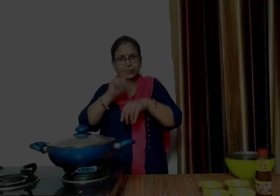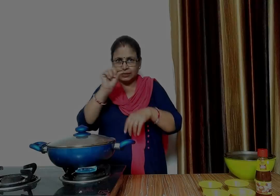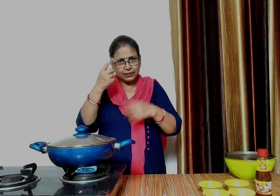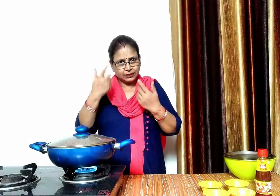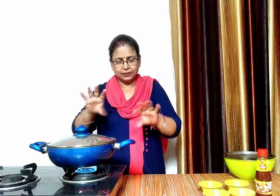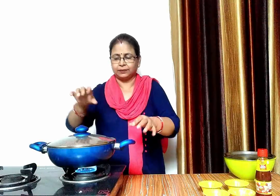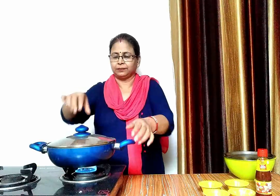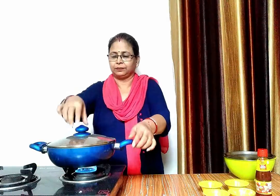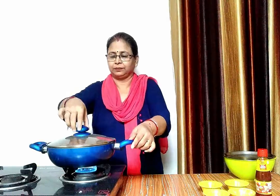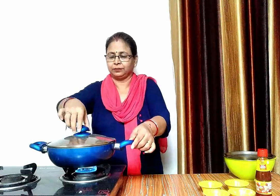दस मिट हो चुकी है